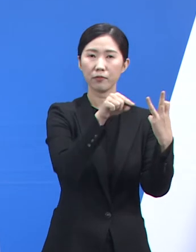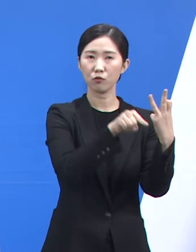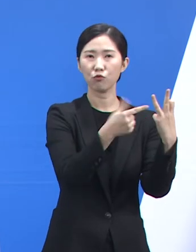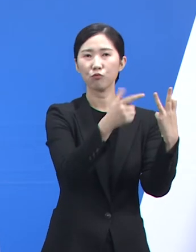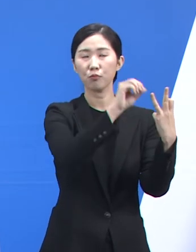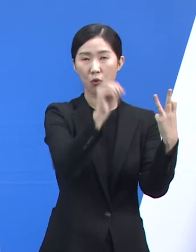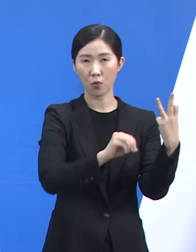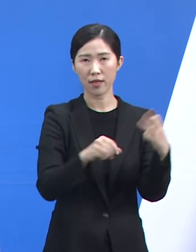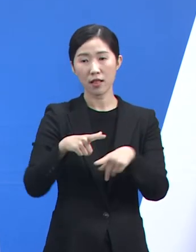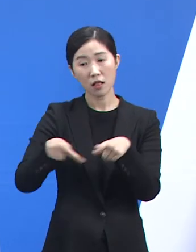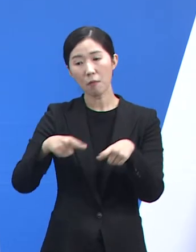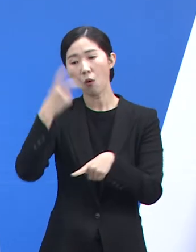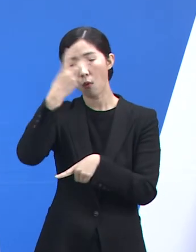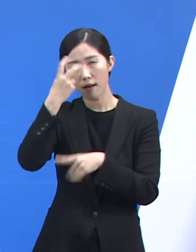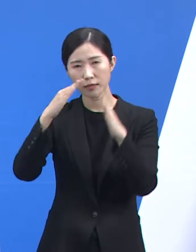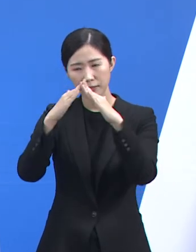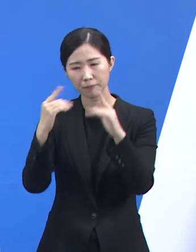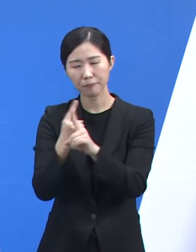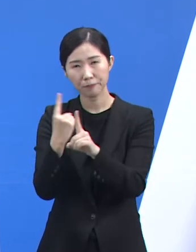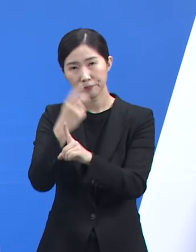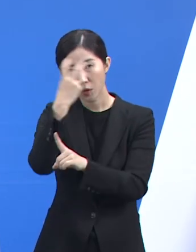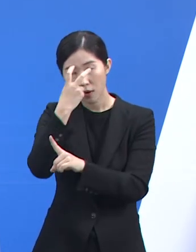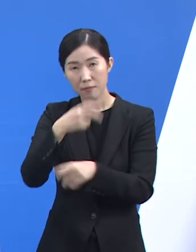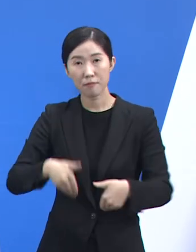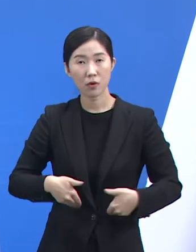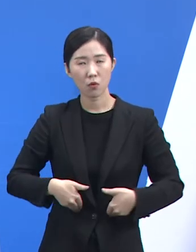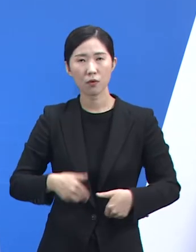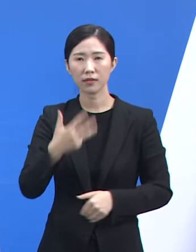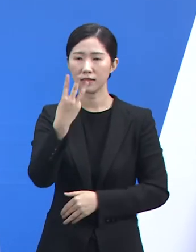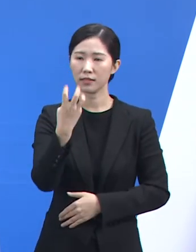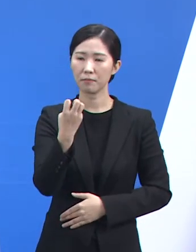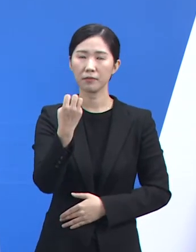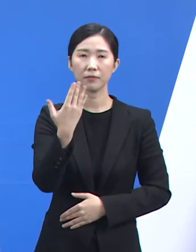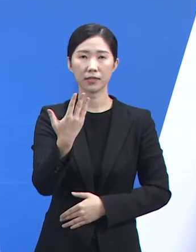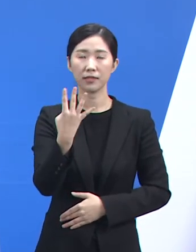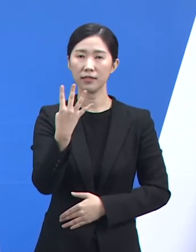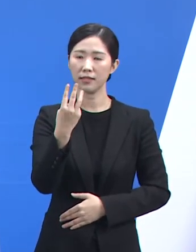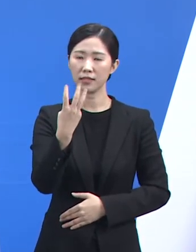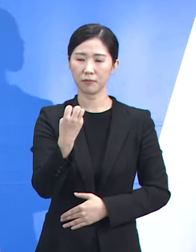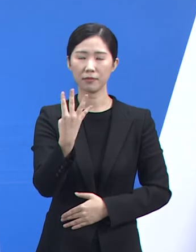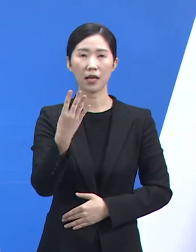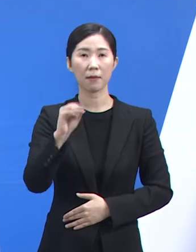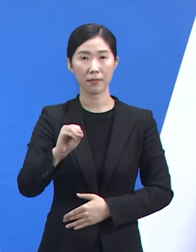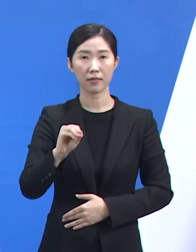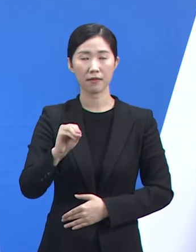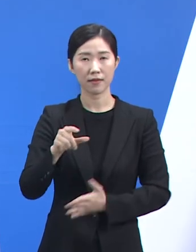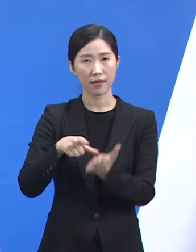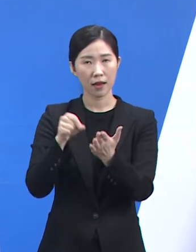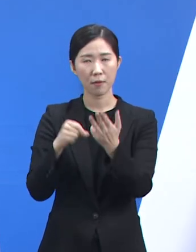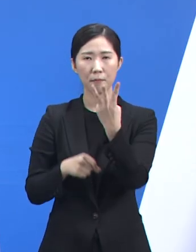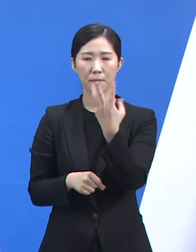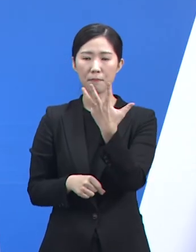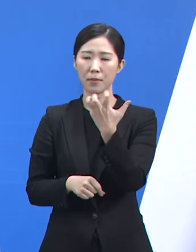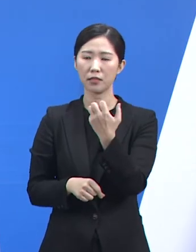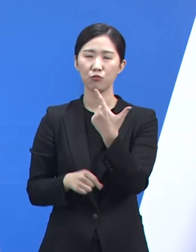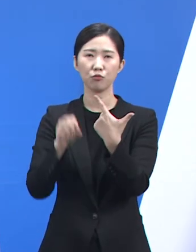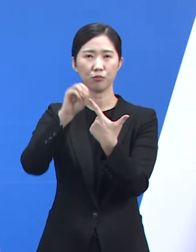일반관리군은 34만 597명으로 86.9%를 차지하고 있습니다.